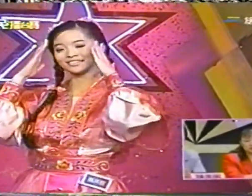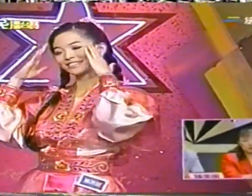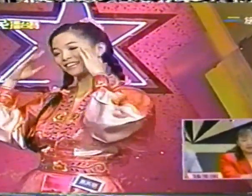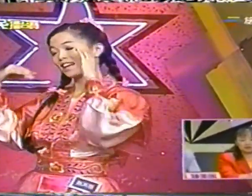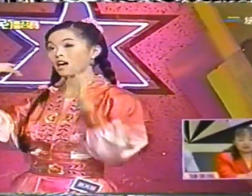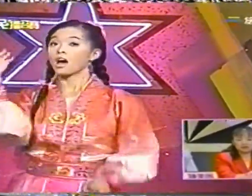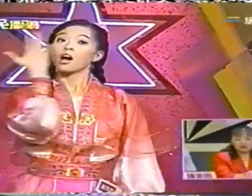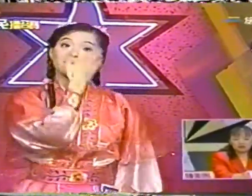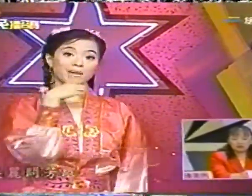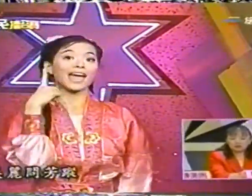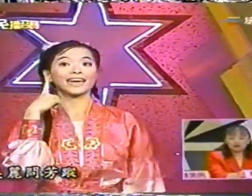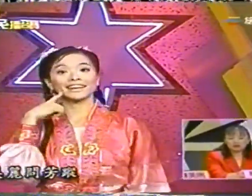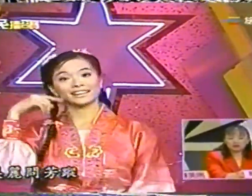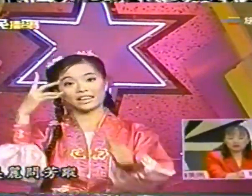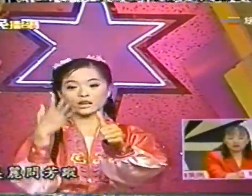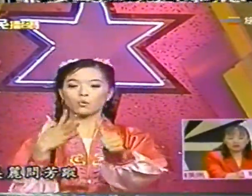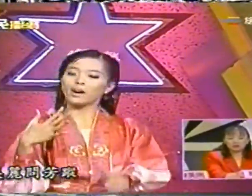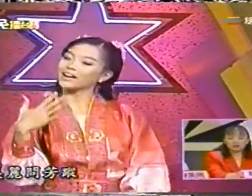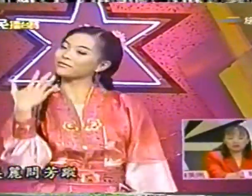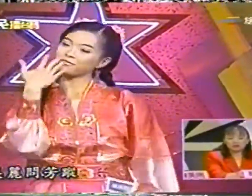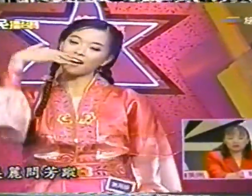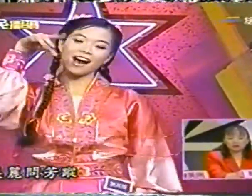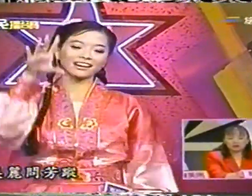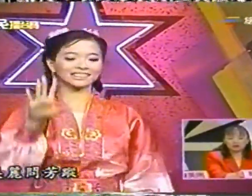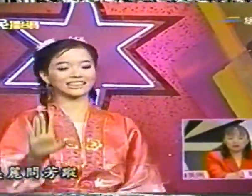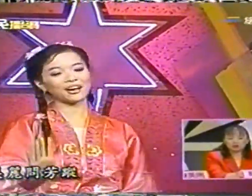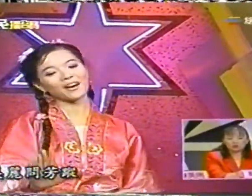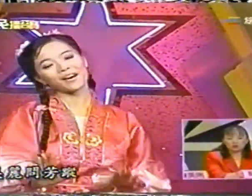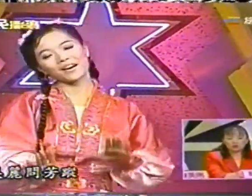美麗我放縱